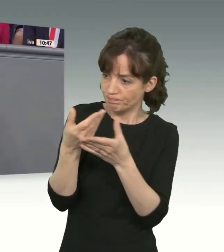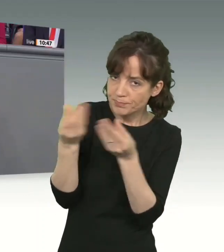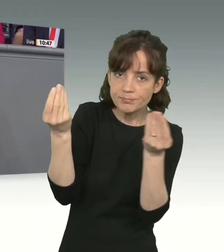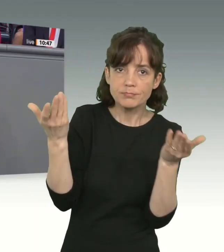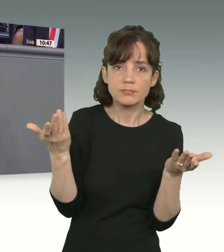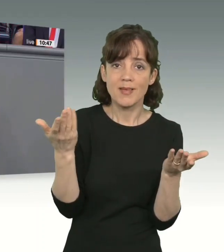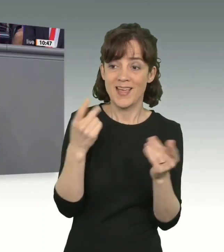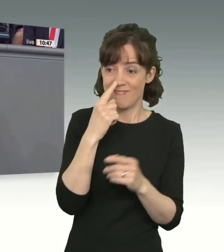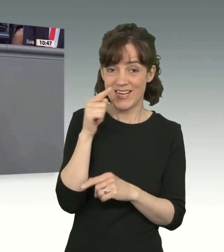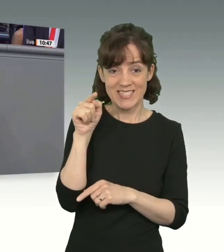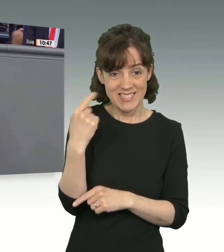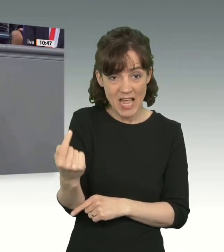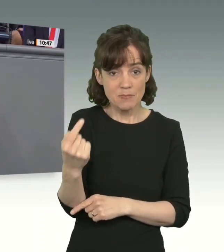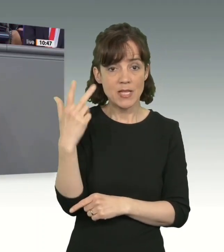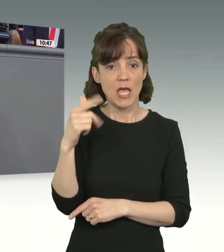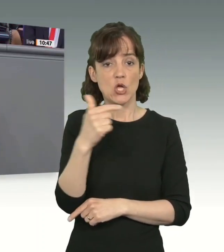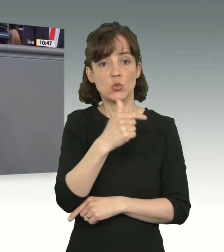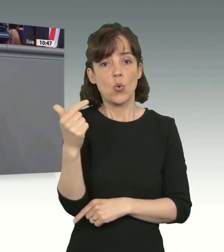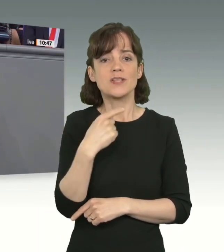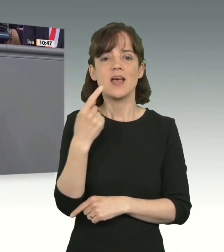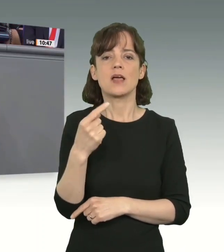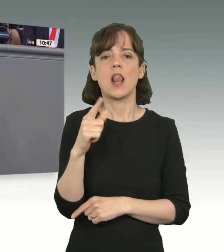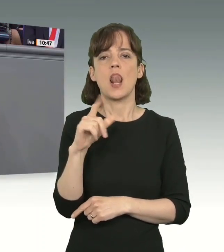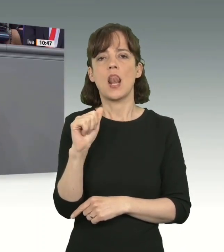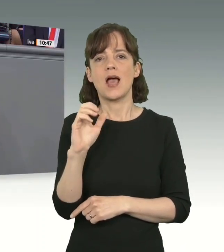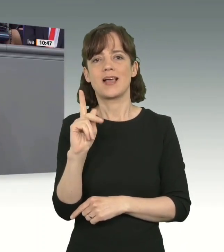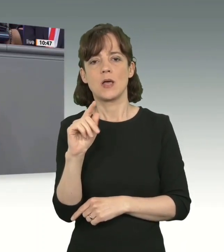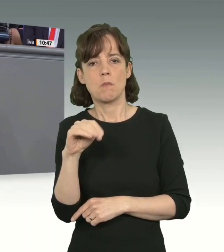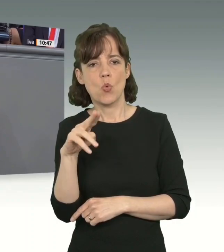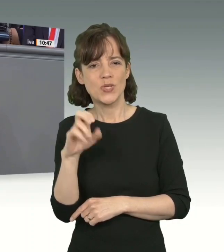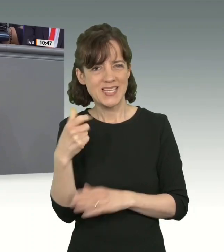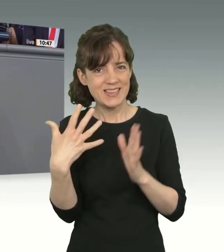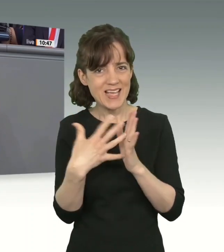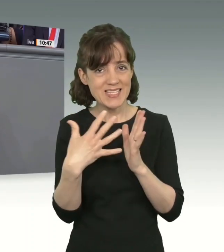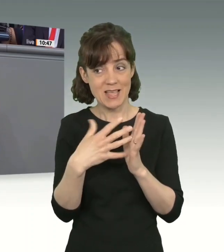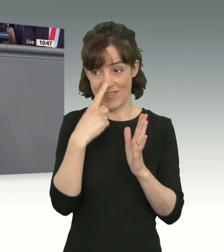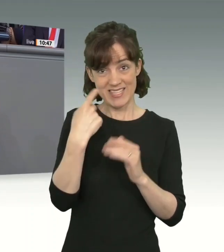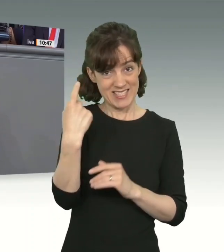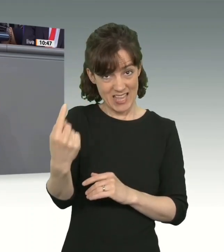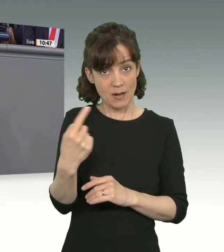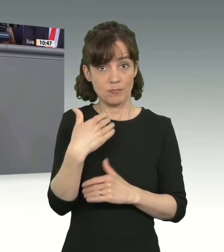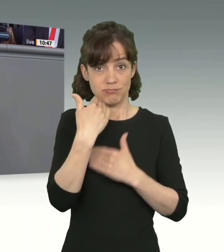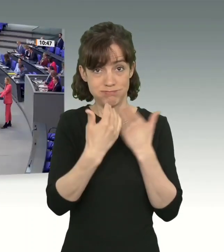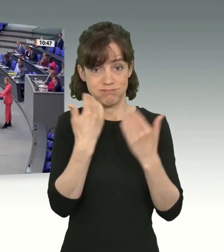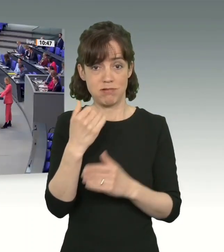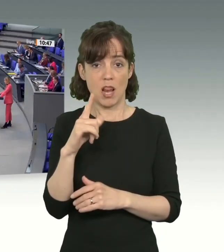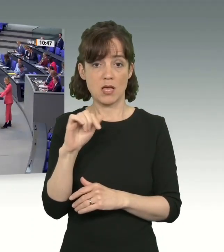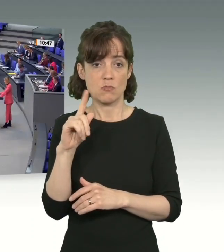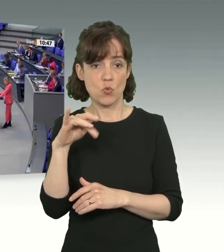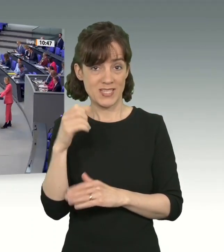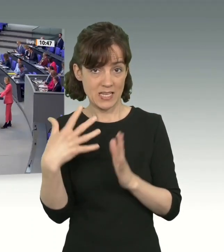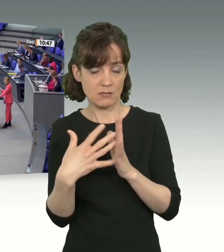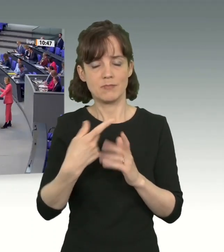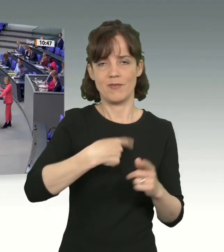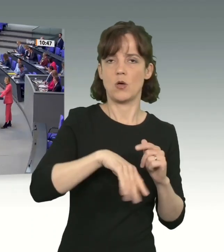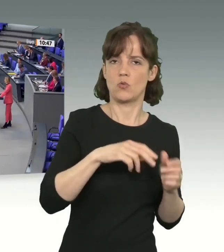Und wenn Sie, Herr Throm, vom Lackmustest sprechen, ich will an eine Sache erinnern, wenn Sie vom Lackmustest sprechen, wir machen das auch mit dem Koalitionsvertrag.